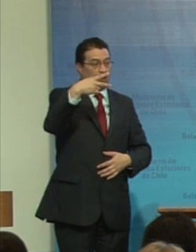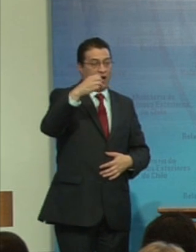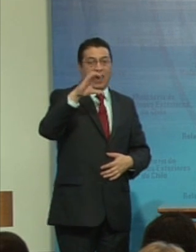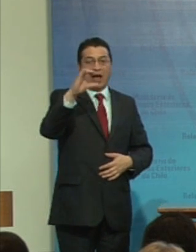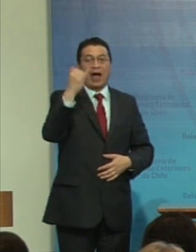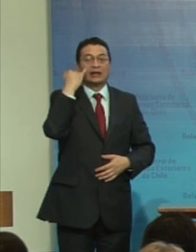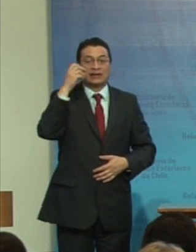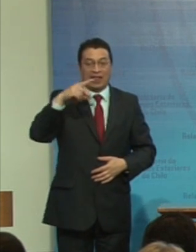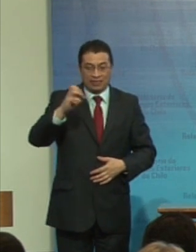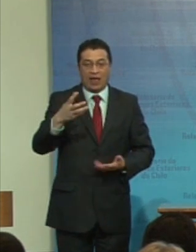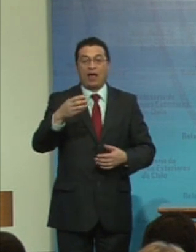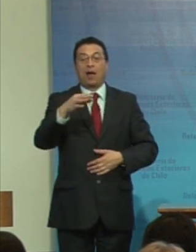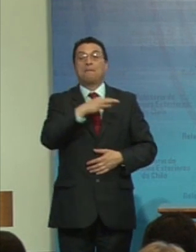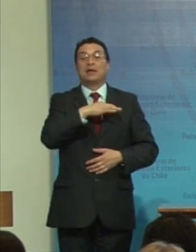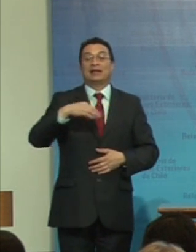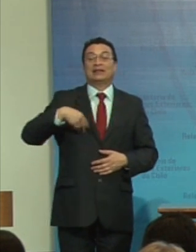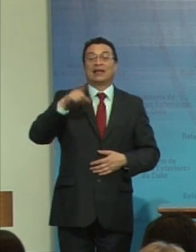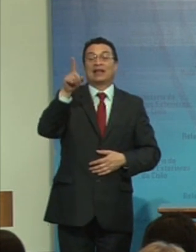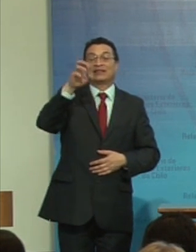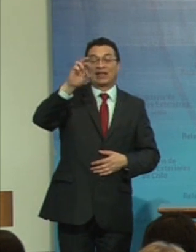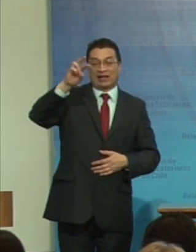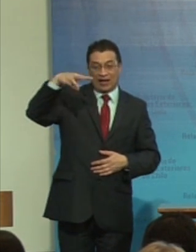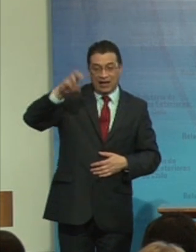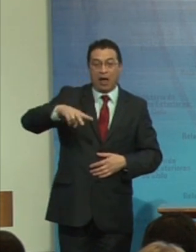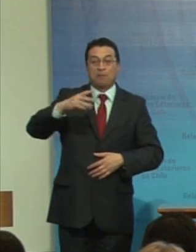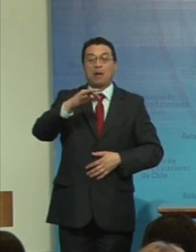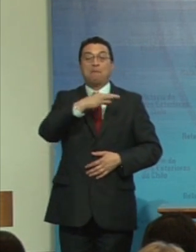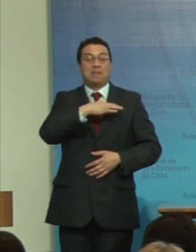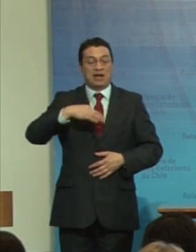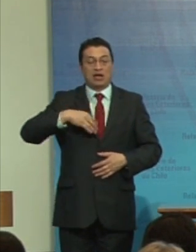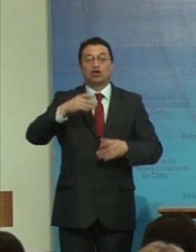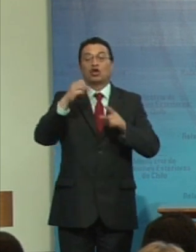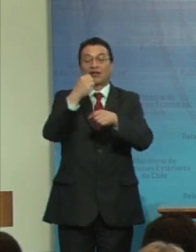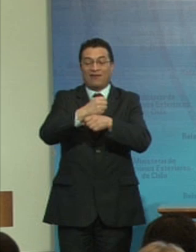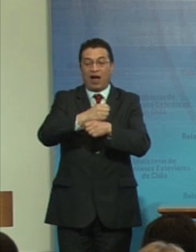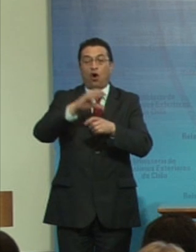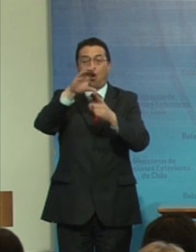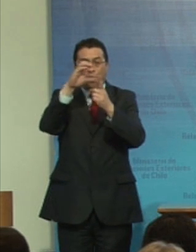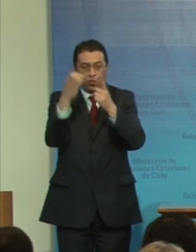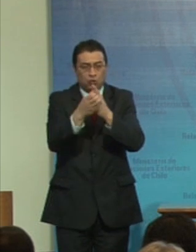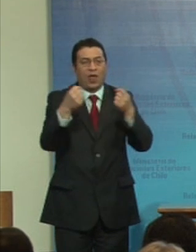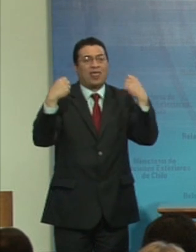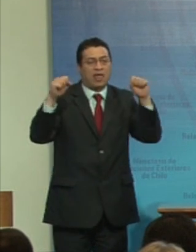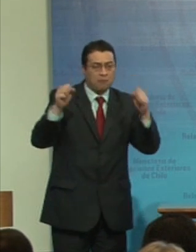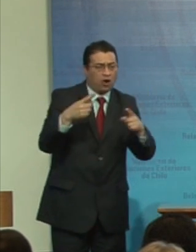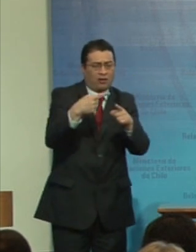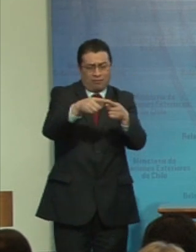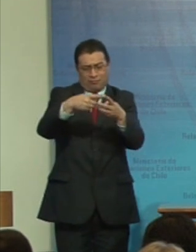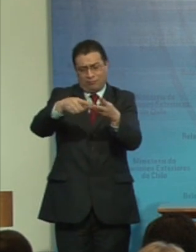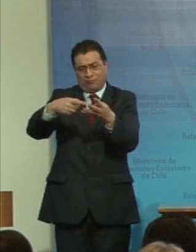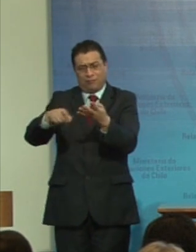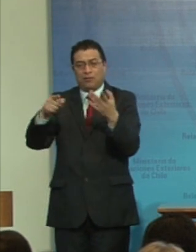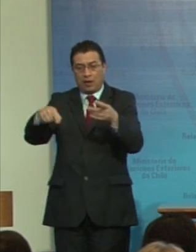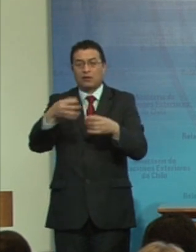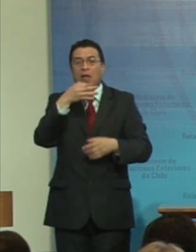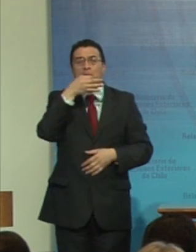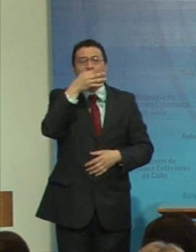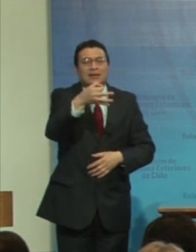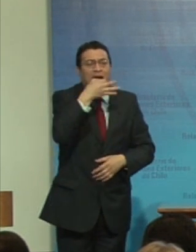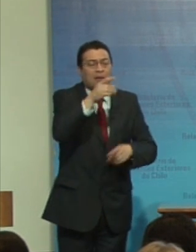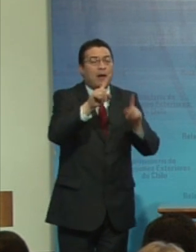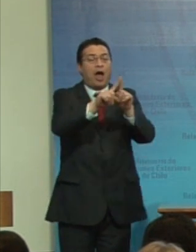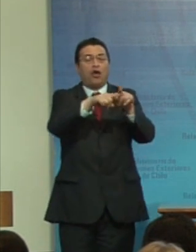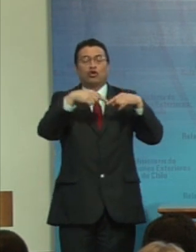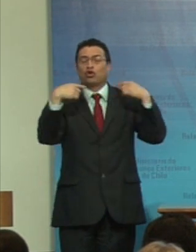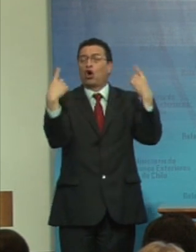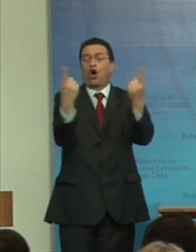este es la ministra del CERNAM educación trabajo cultura deporte etcétera y esto es un mensaje para todos